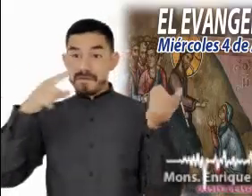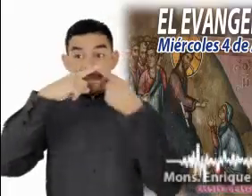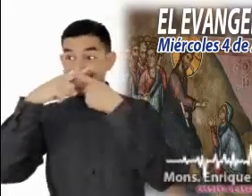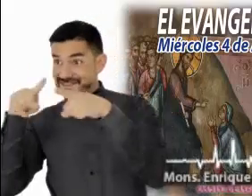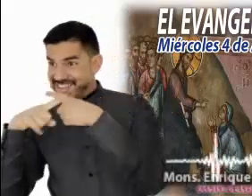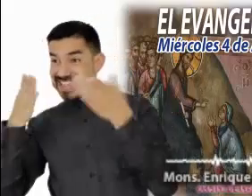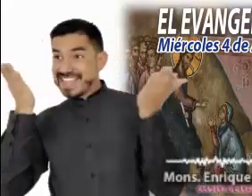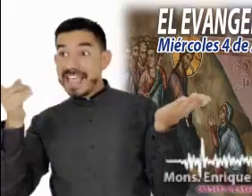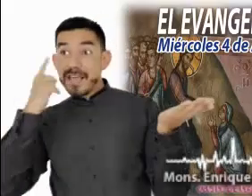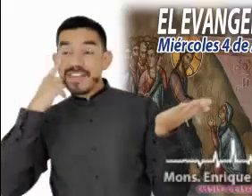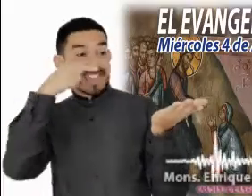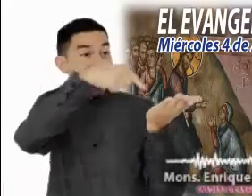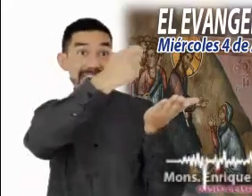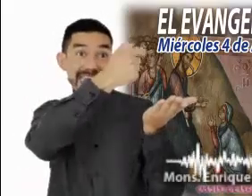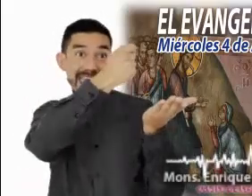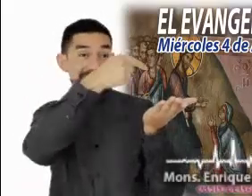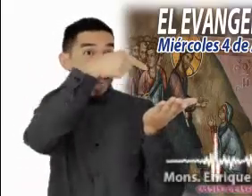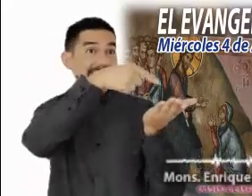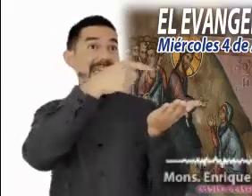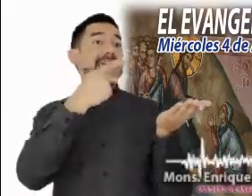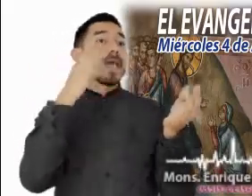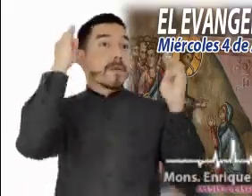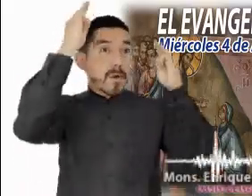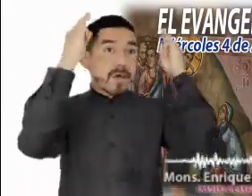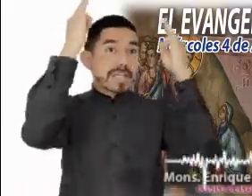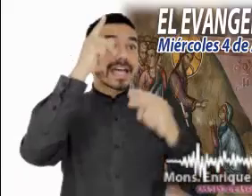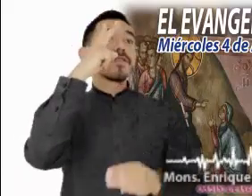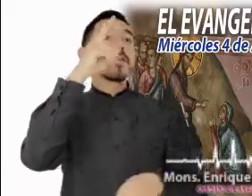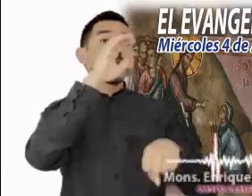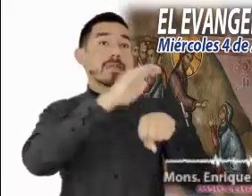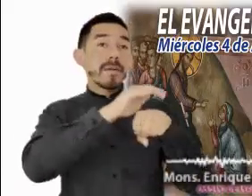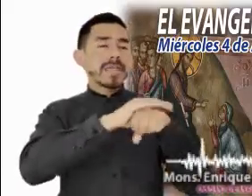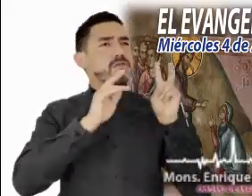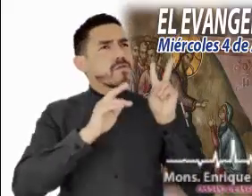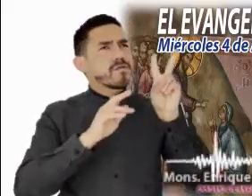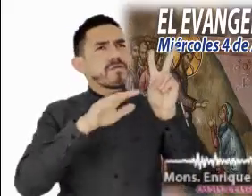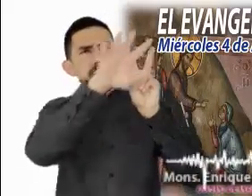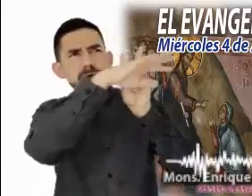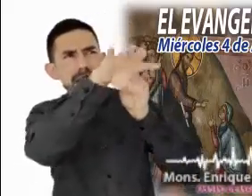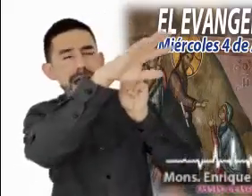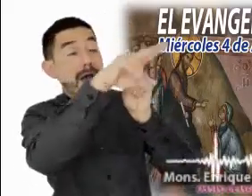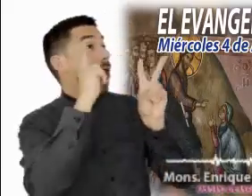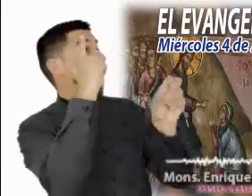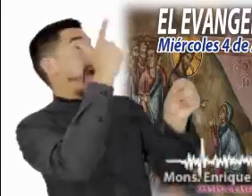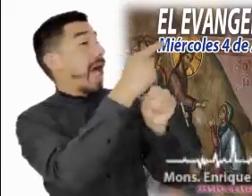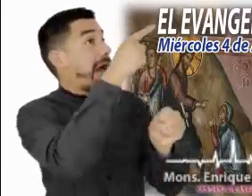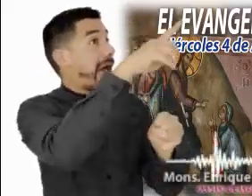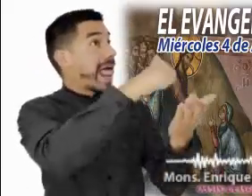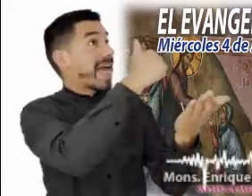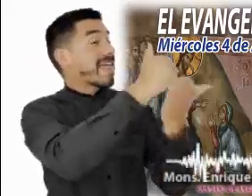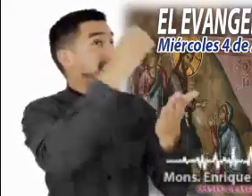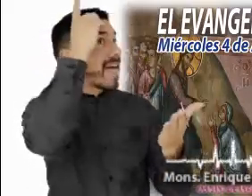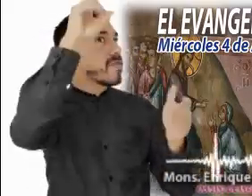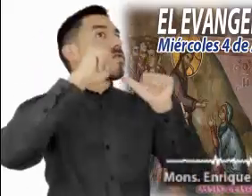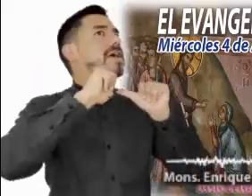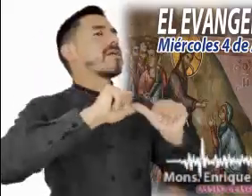protagonistas. En la primera, los enviados de Moisés descubren la tierra prometida, fecunda, hermosa, atrayente,